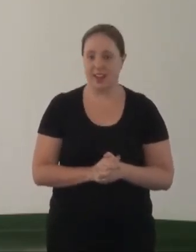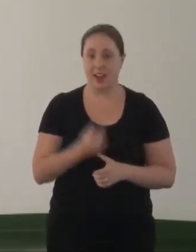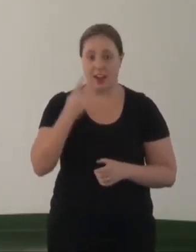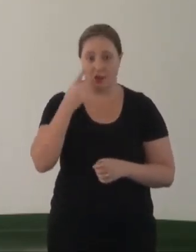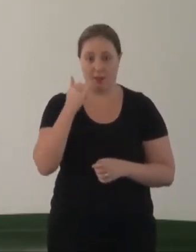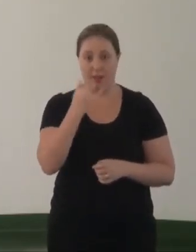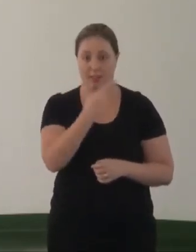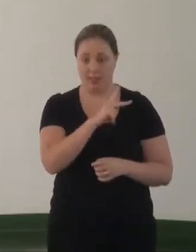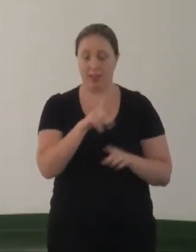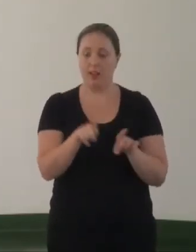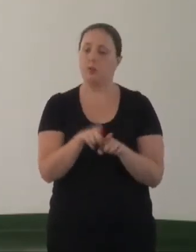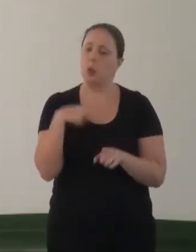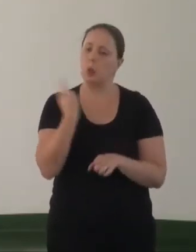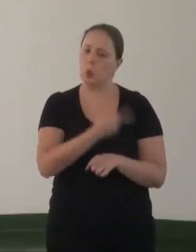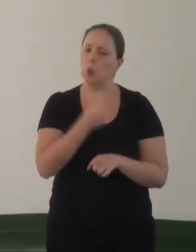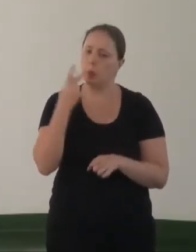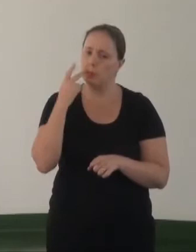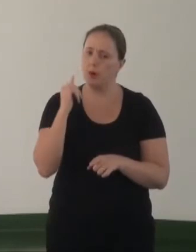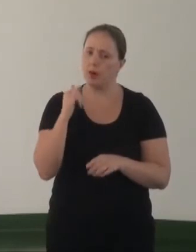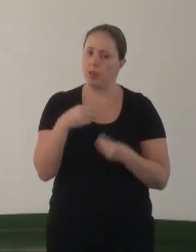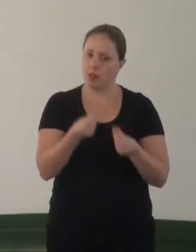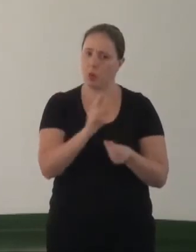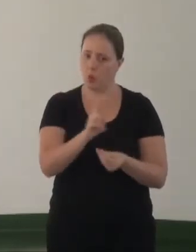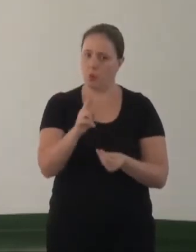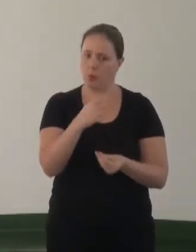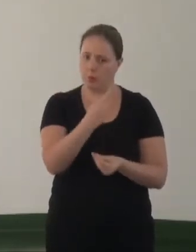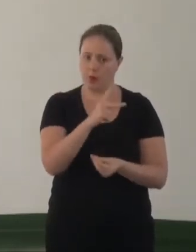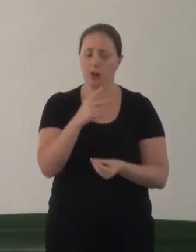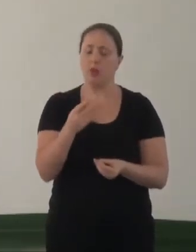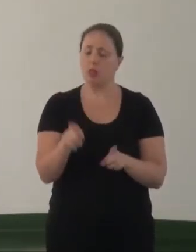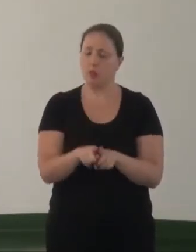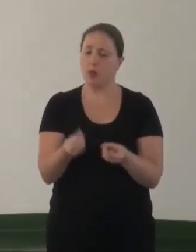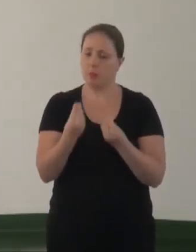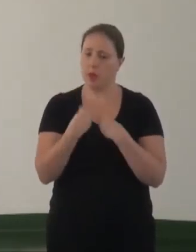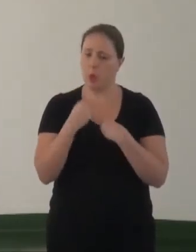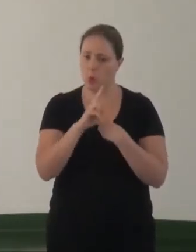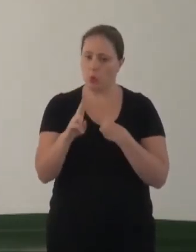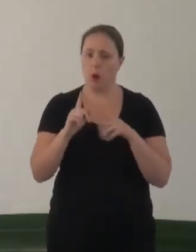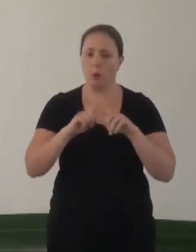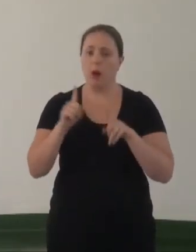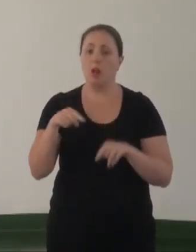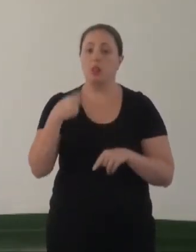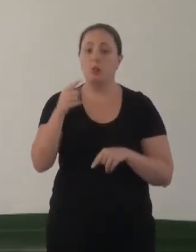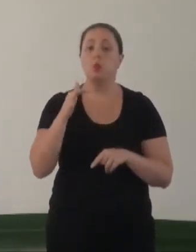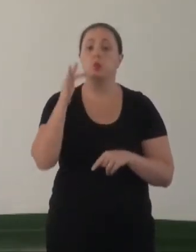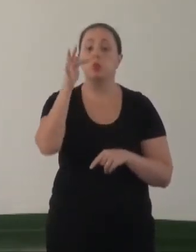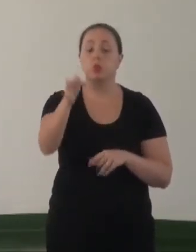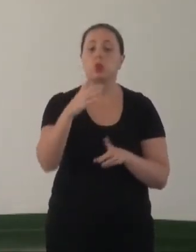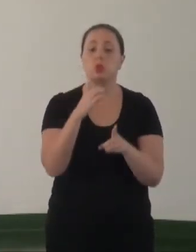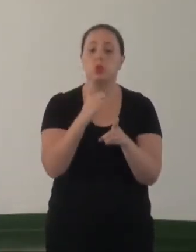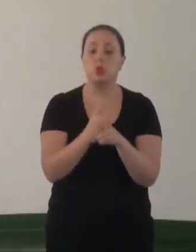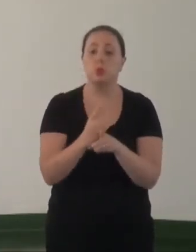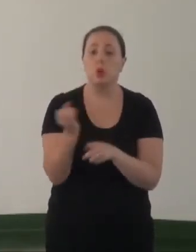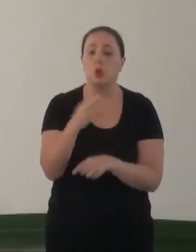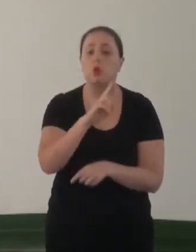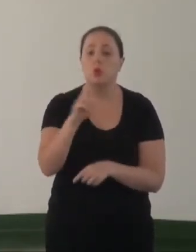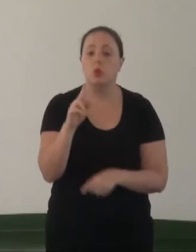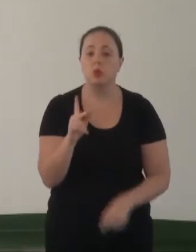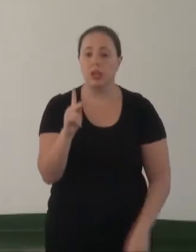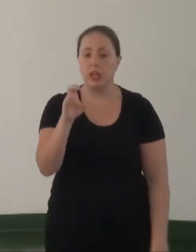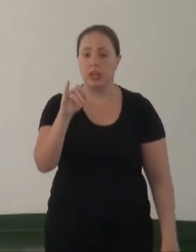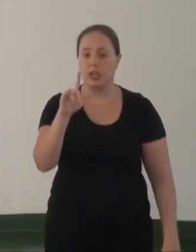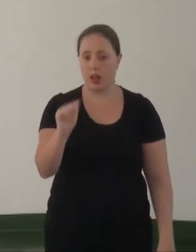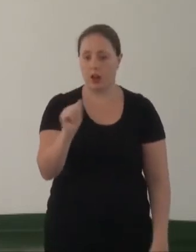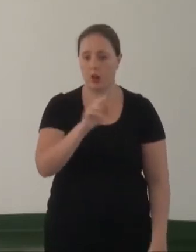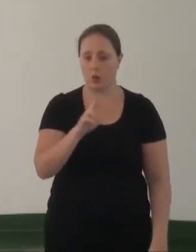dela, assim como nossos pais, deram um nome para ela, como deram um nome para mim, mas que depois ela se descobriu em outro nome, que é o nome dela,